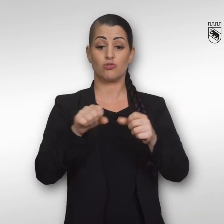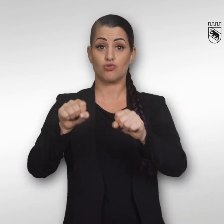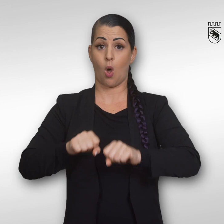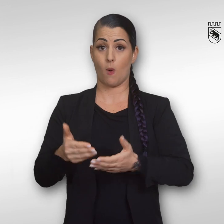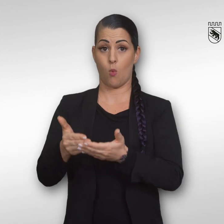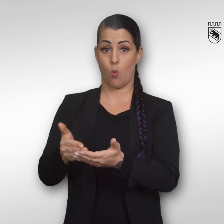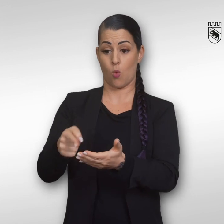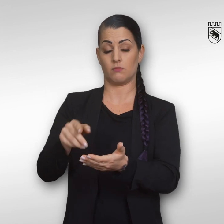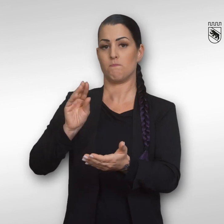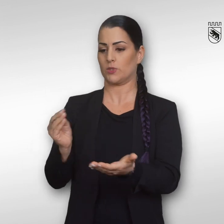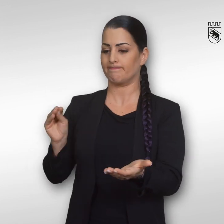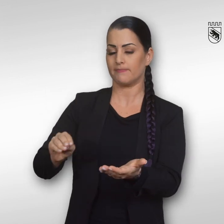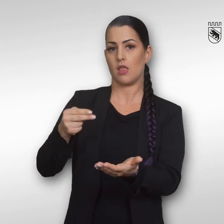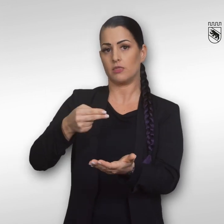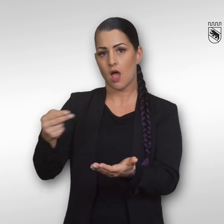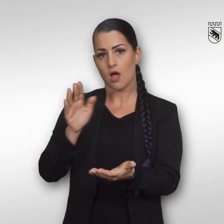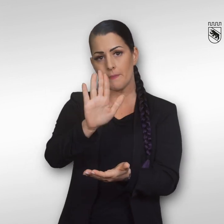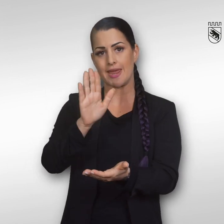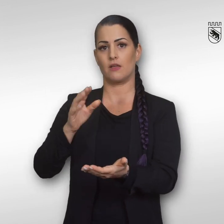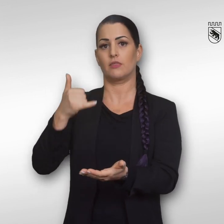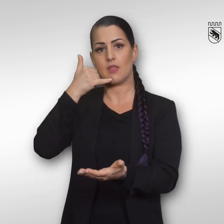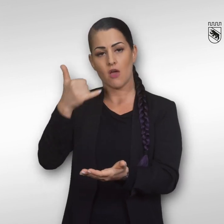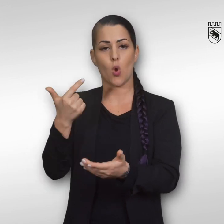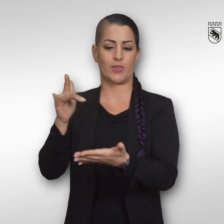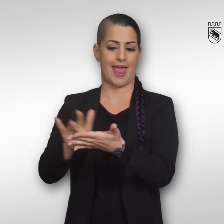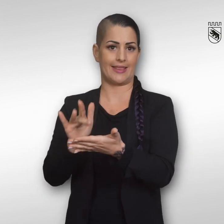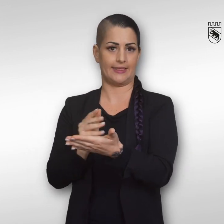Beschriften Sie Ihr Schlauchboot mit Name und Telefonnummer oder Handynummer.